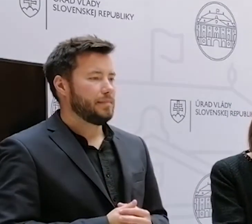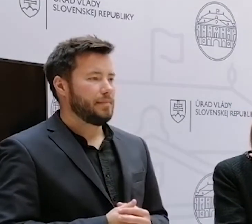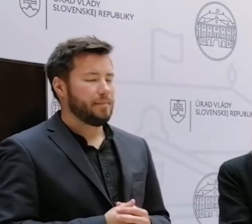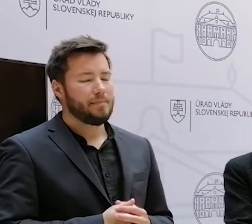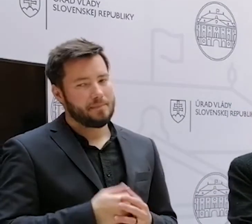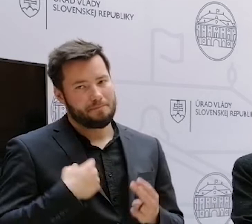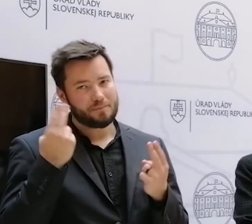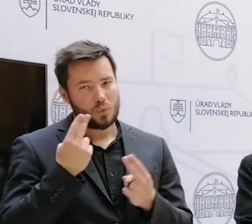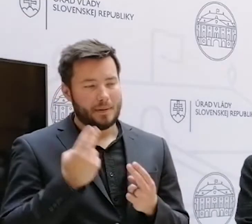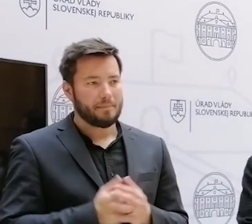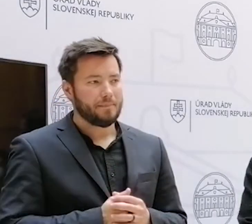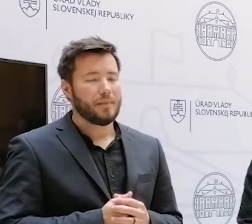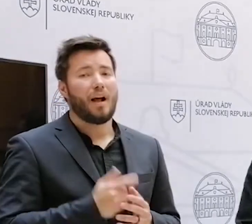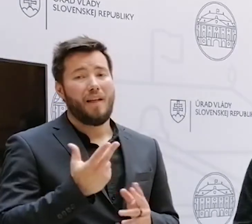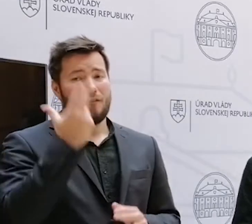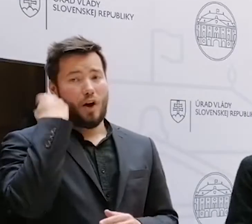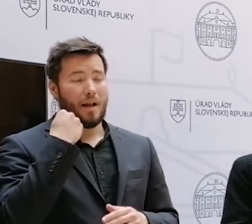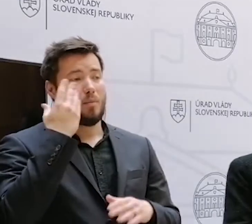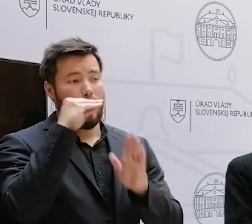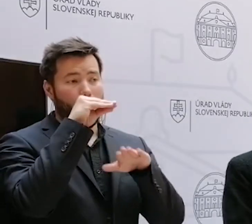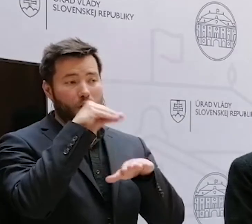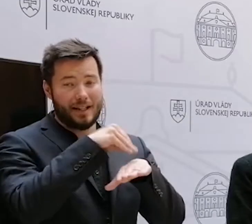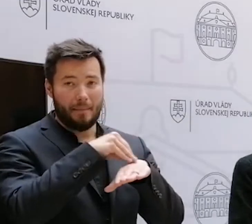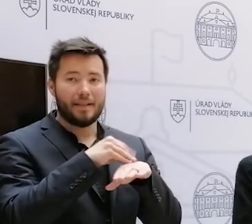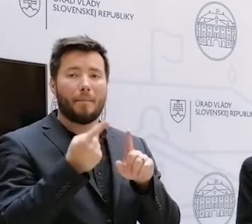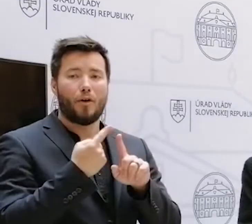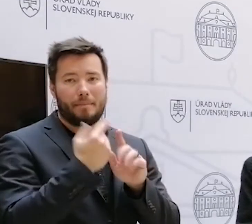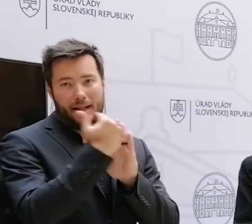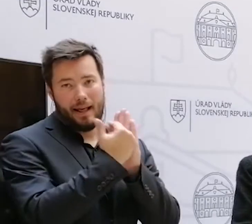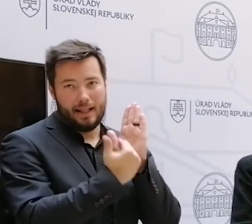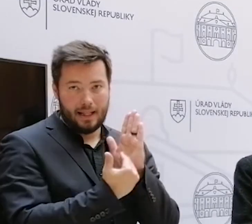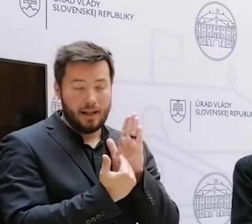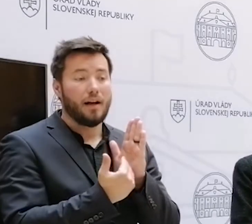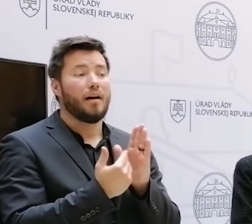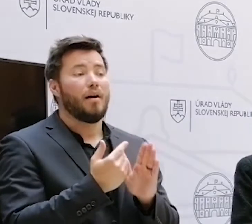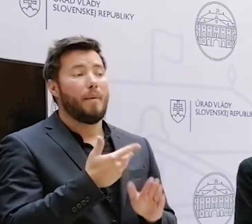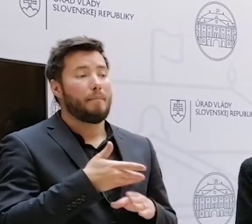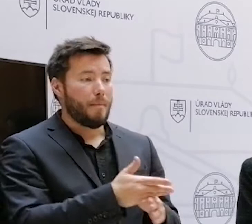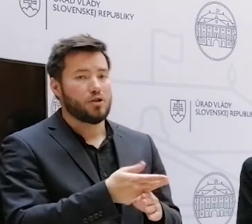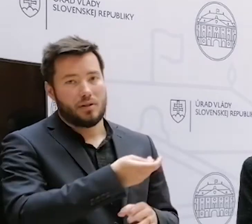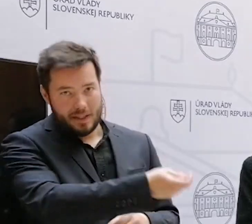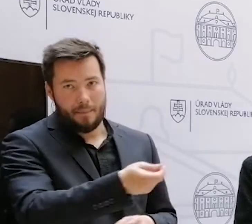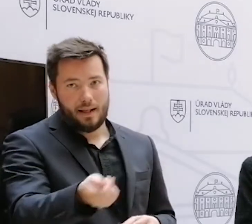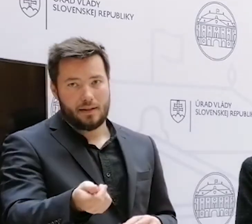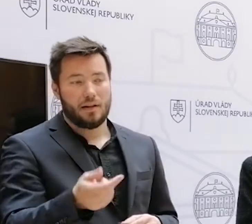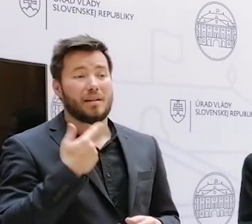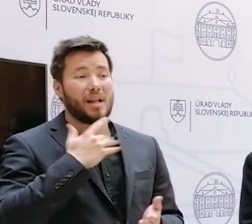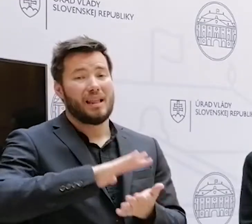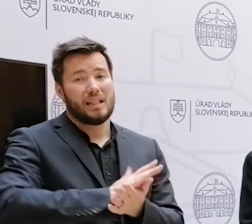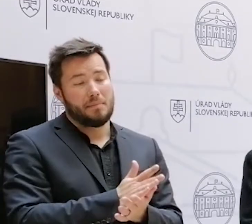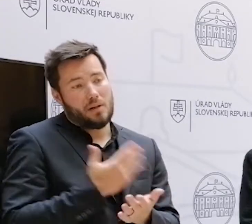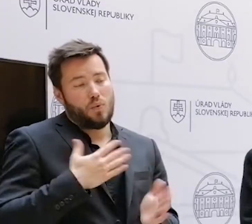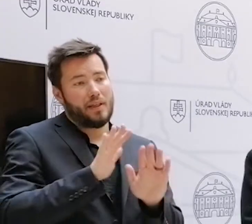Rozumiem, každopádne boli stanovené podmienky, na základe čoho bola tá pomoc vyplácaná. A už by som tú mieru diskriminácie nechala